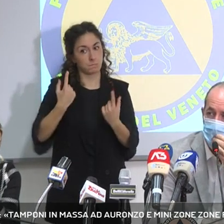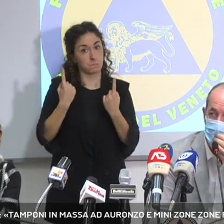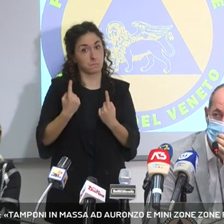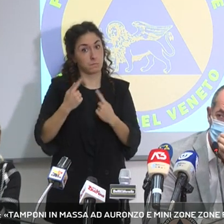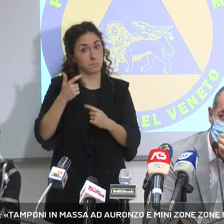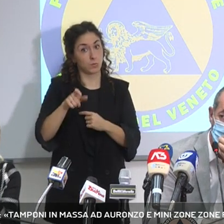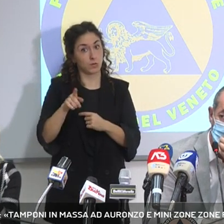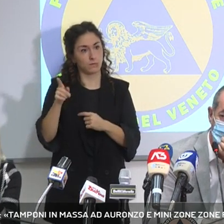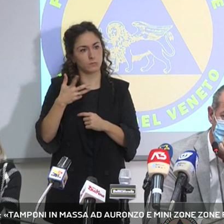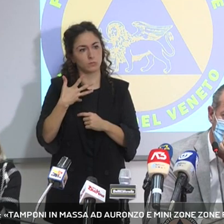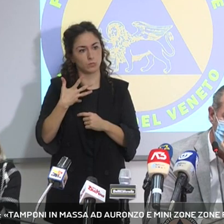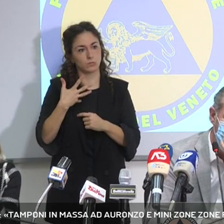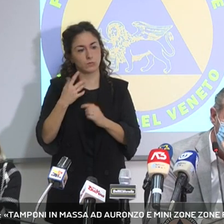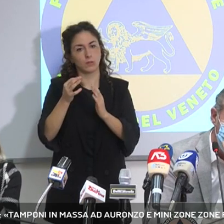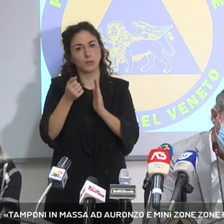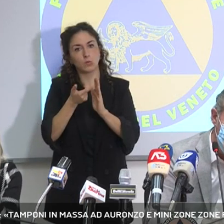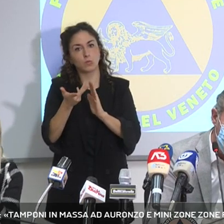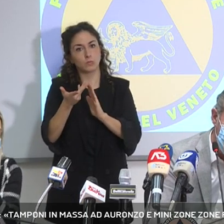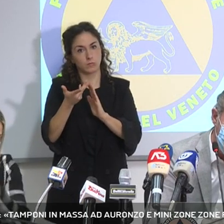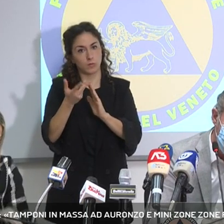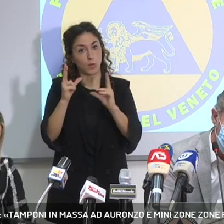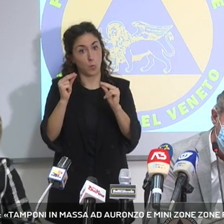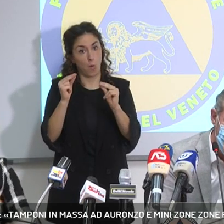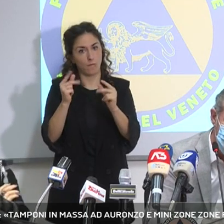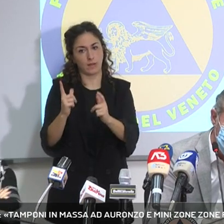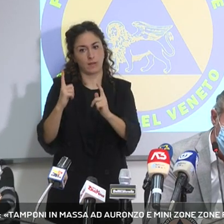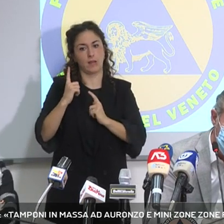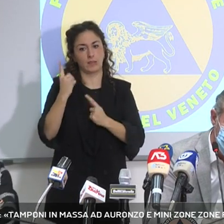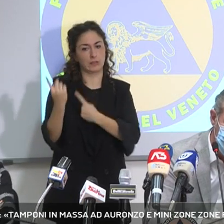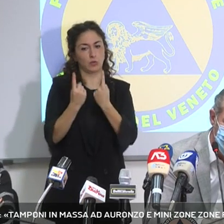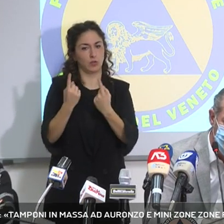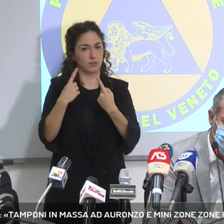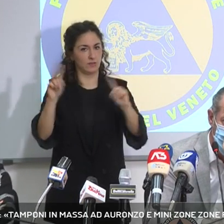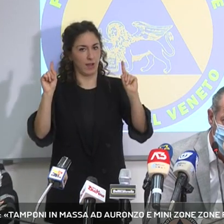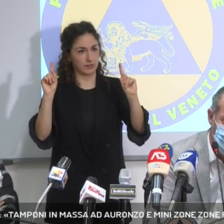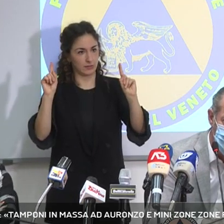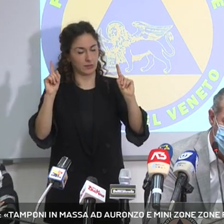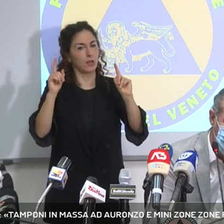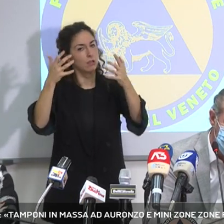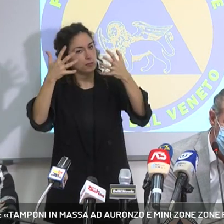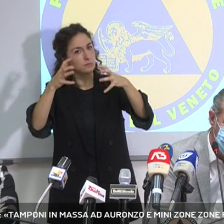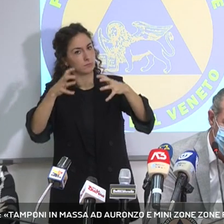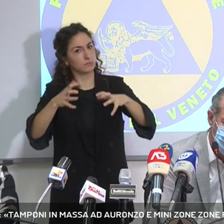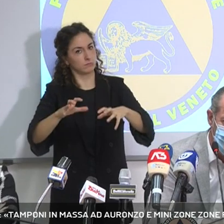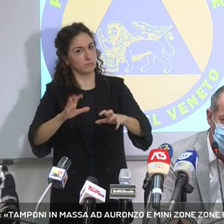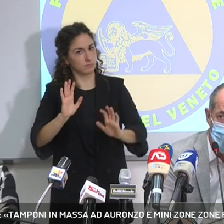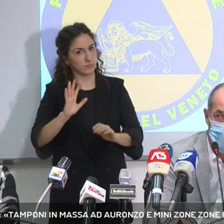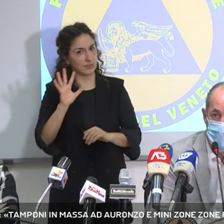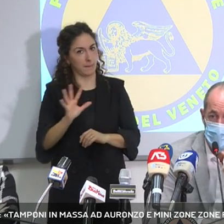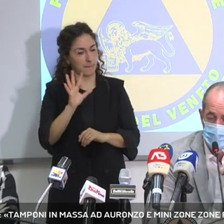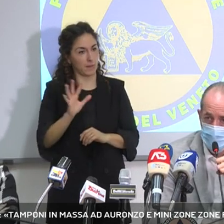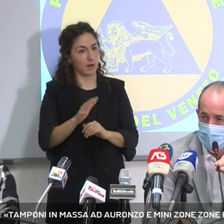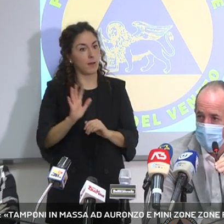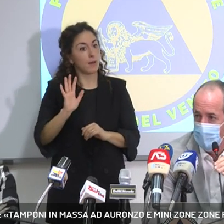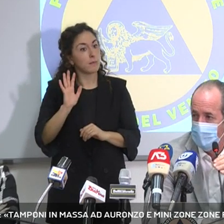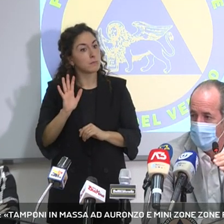ci sono nuovi dati che sembrano darsi un trend diverso in diminuzione. Però